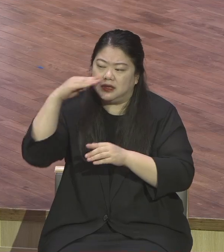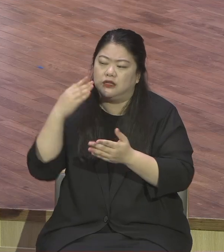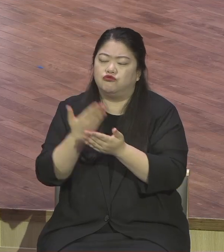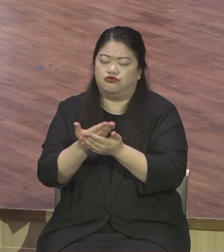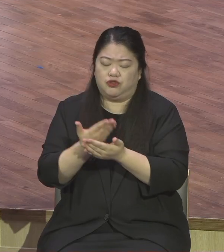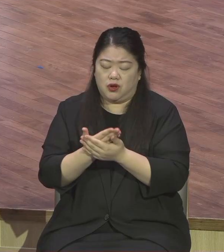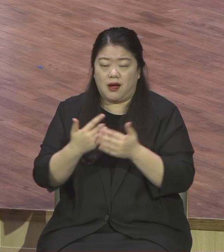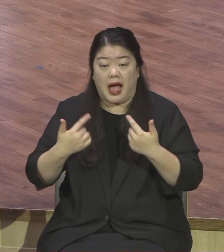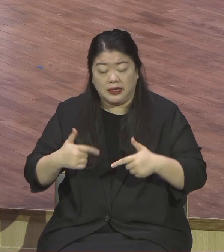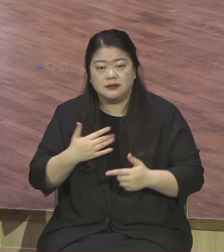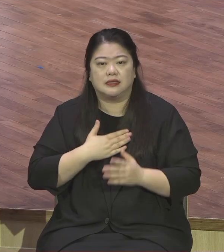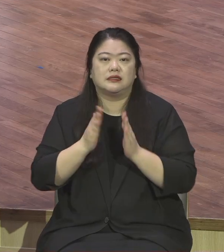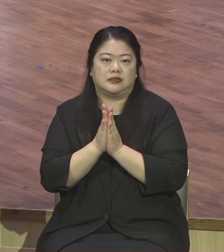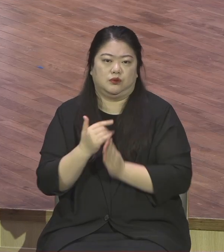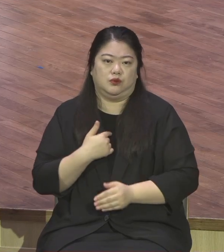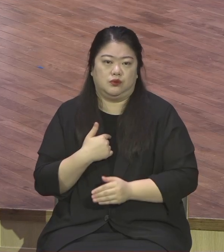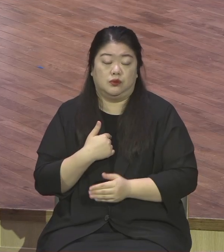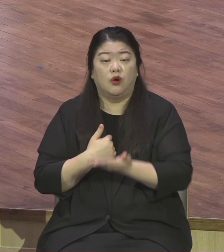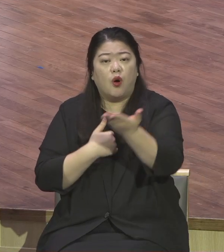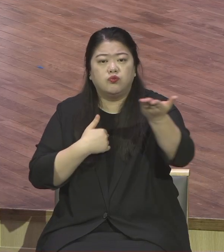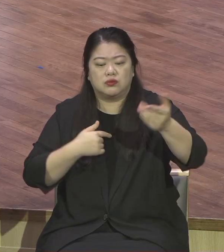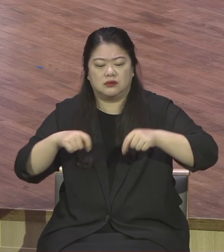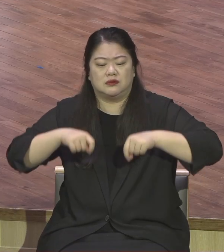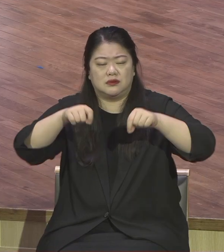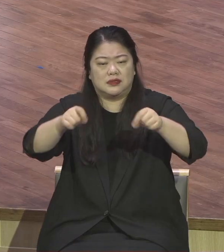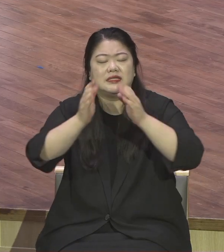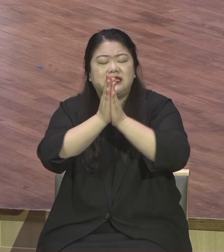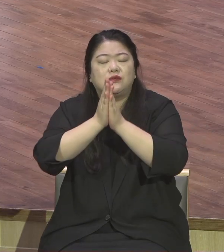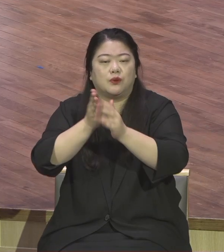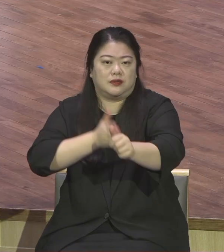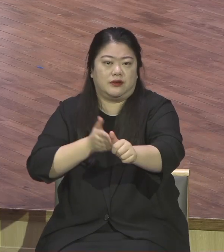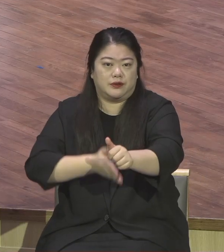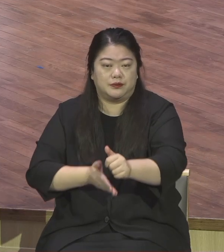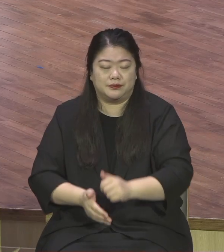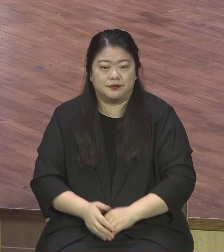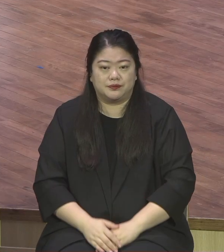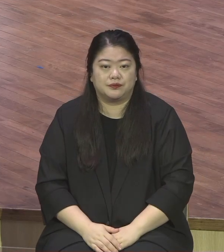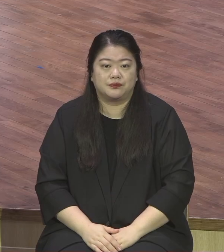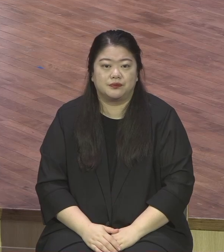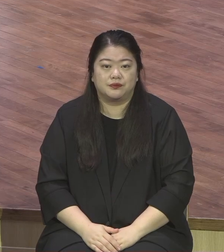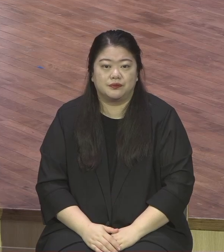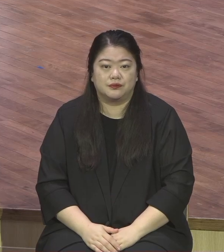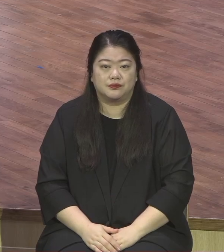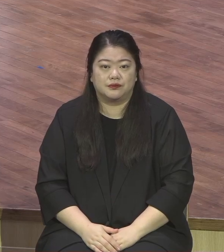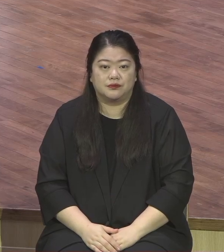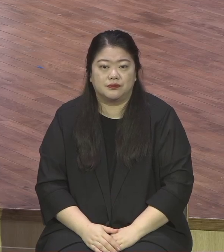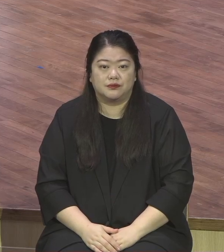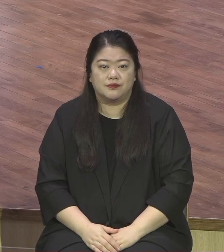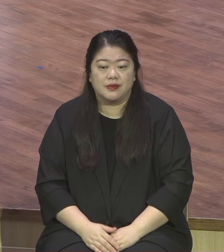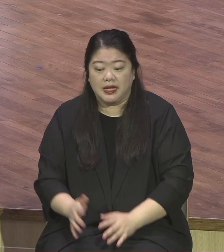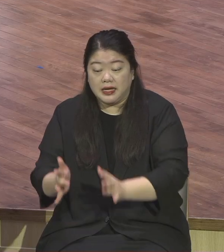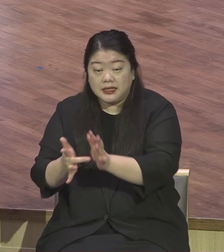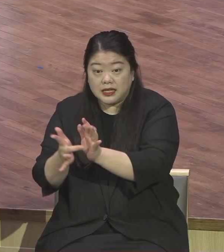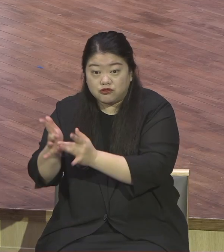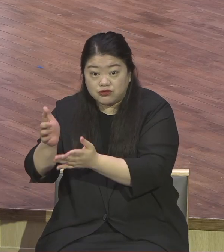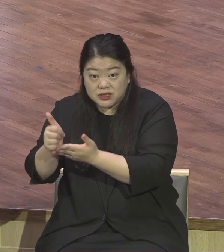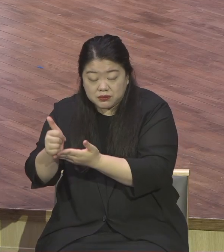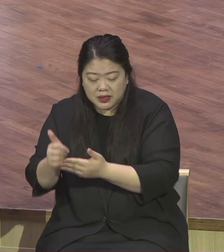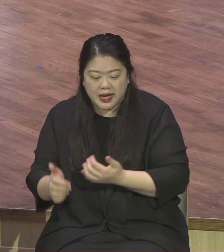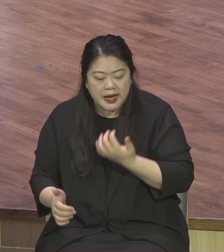기도합니다 예수님은 단순히 배도를 회복시킨 것에 멈추지 않으셨습니다 회복시킨